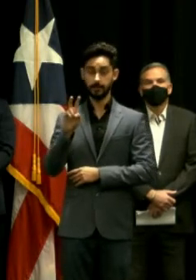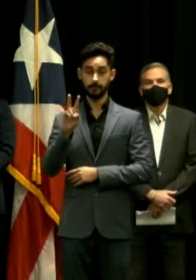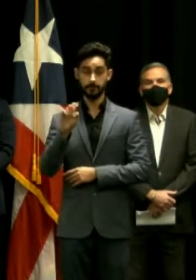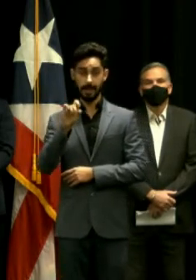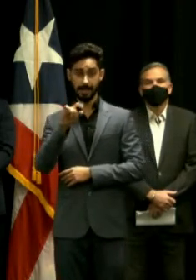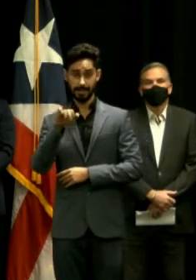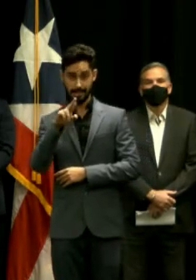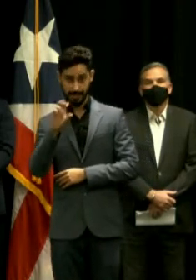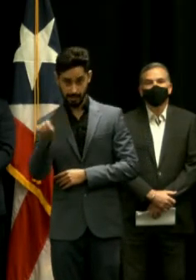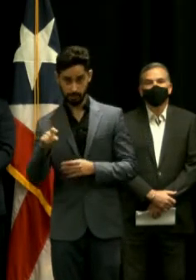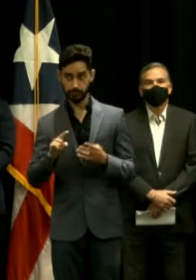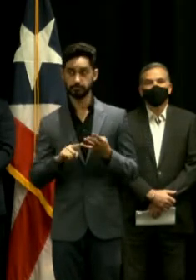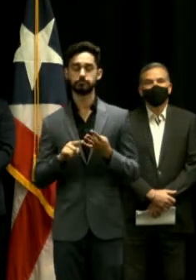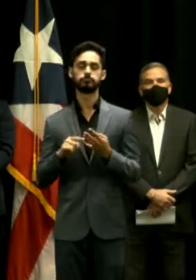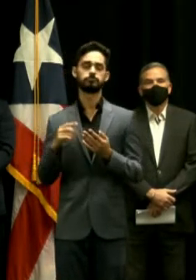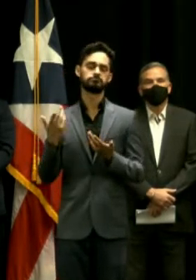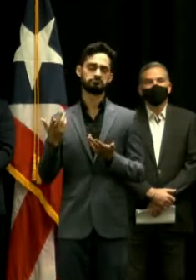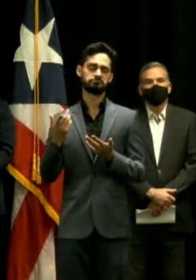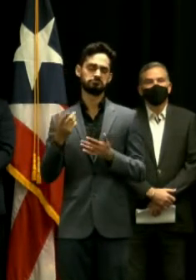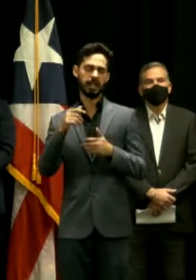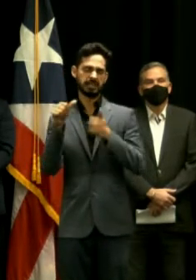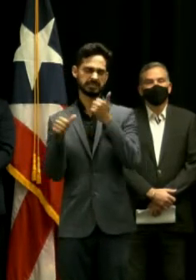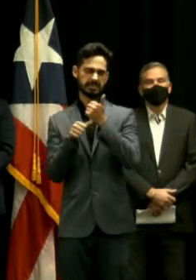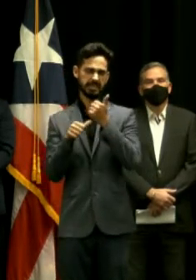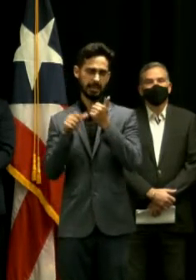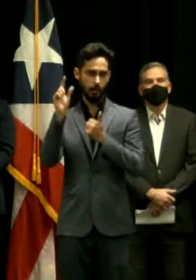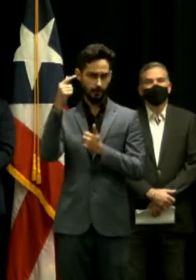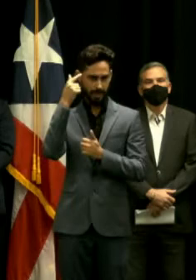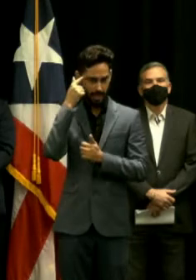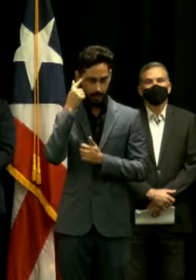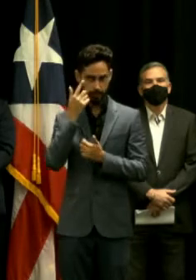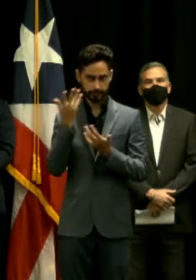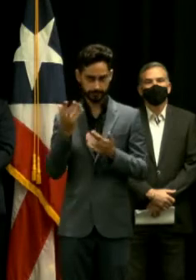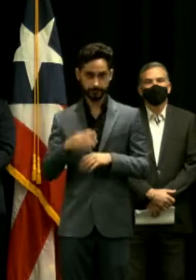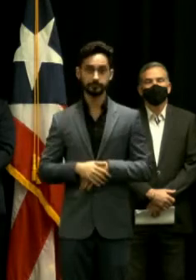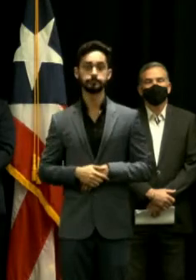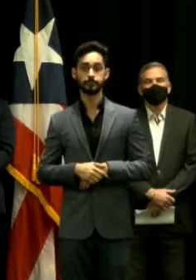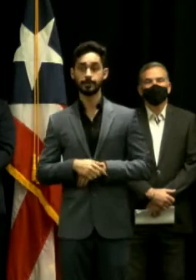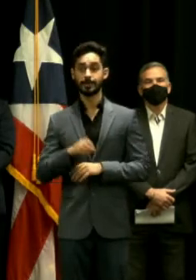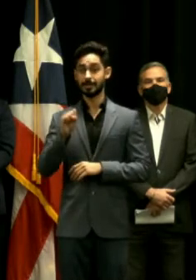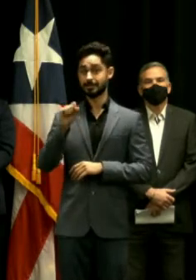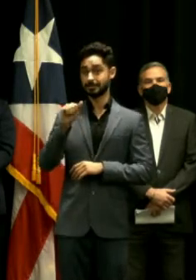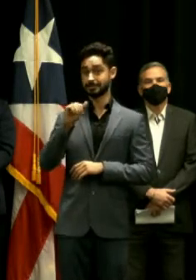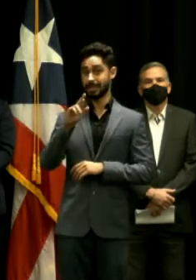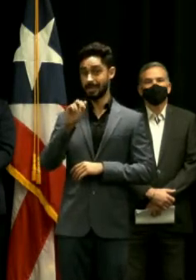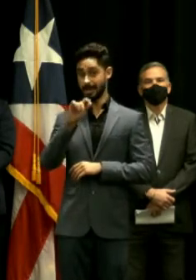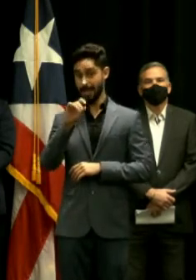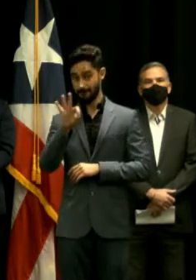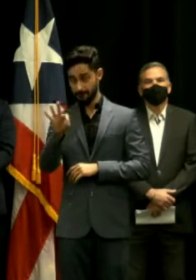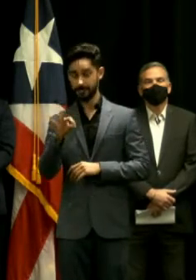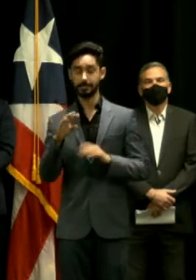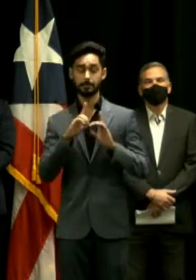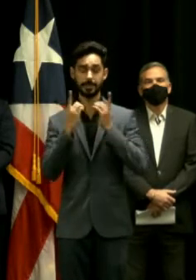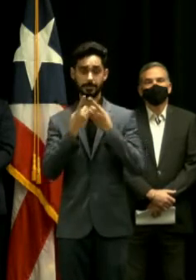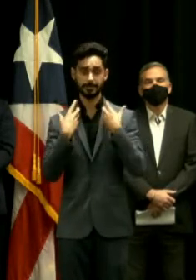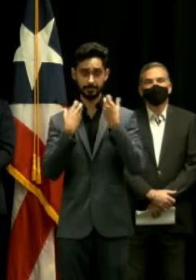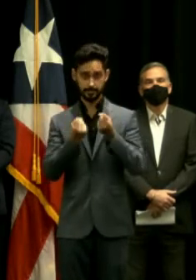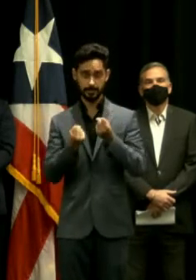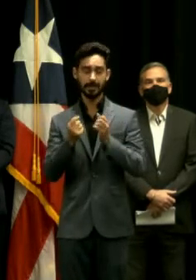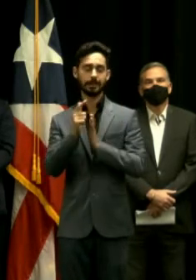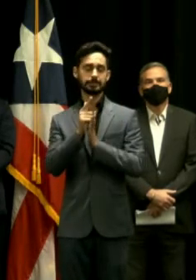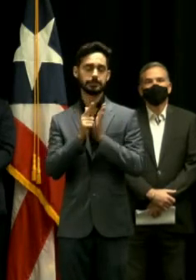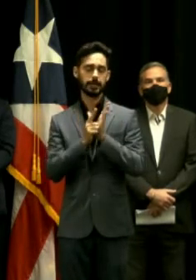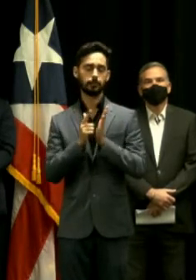nuestra secretaria de la Gobernación, el secretario auxiliar de SARAFS del Departamento de Salud, el licenciado Edwin